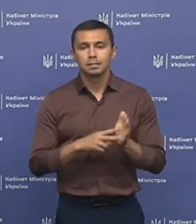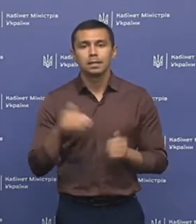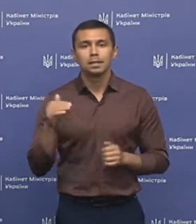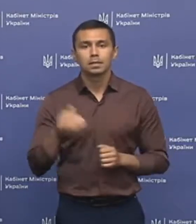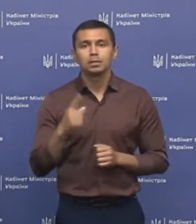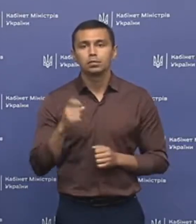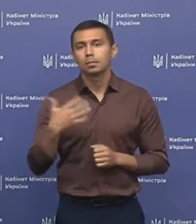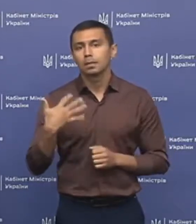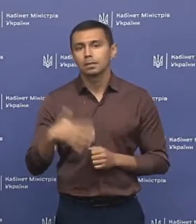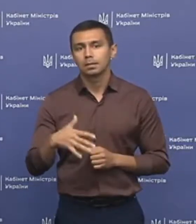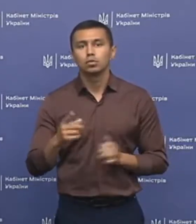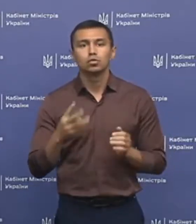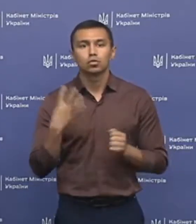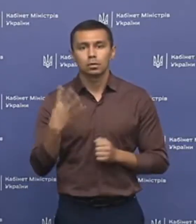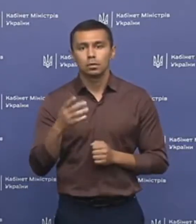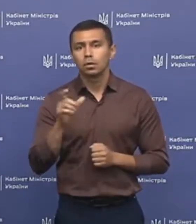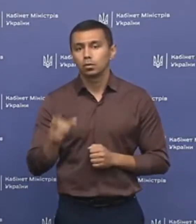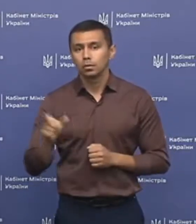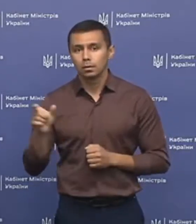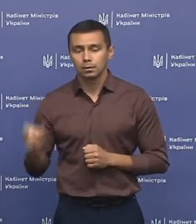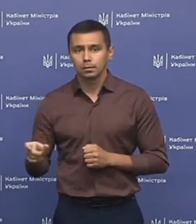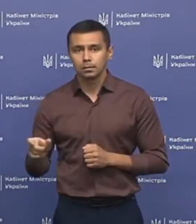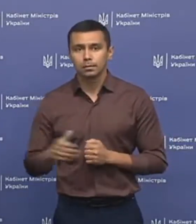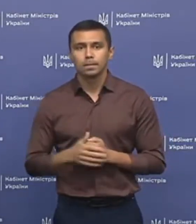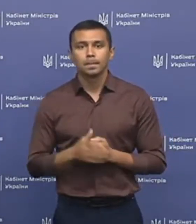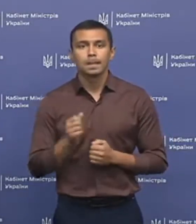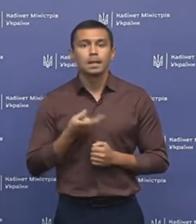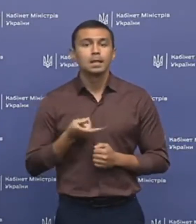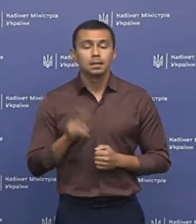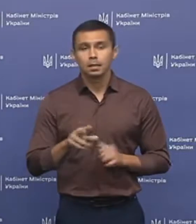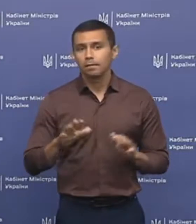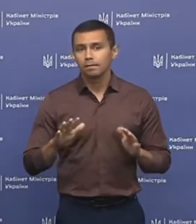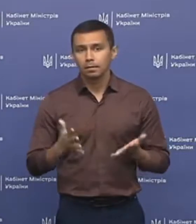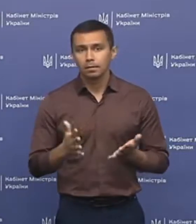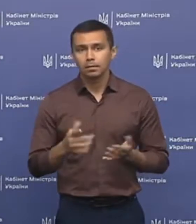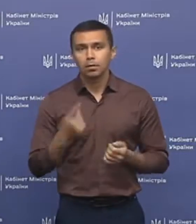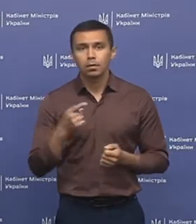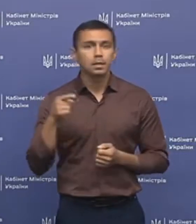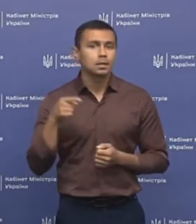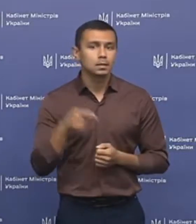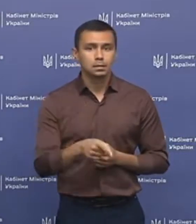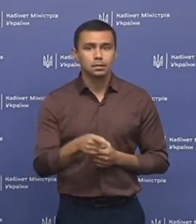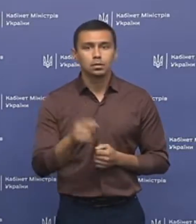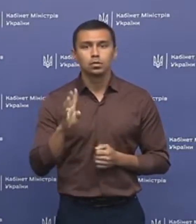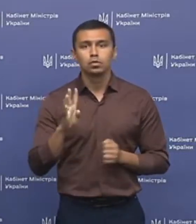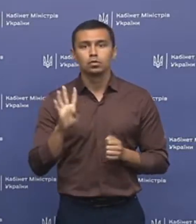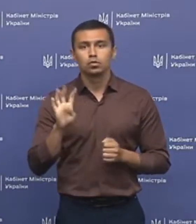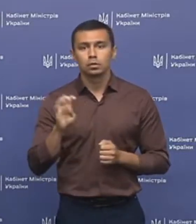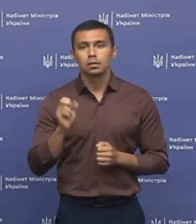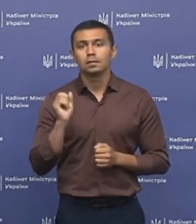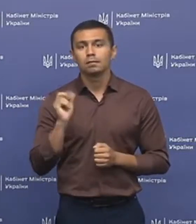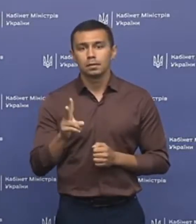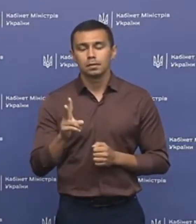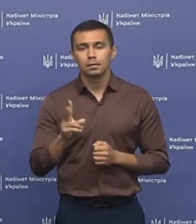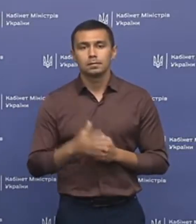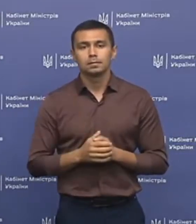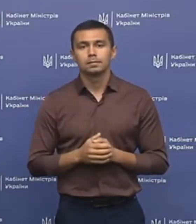154 людини, а летальних випадків 1412.